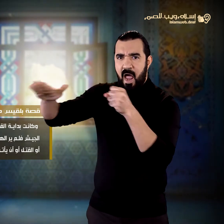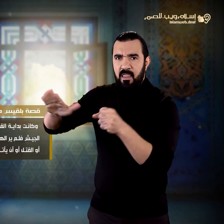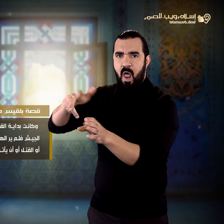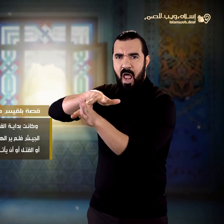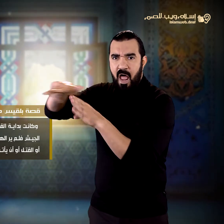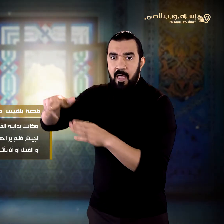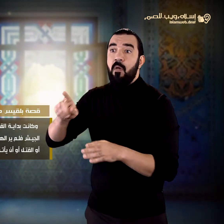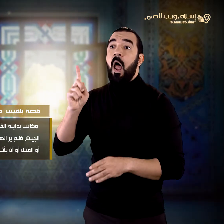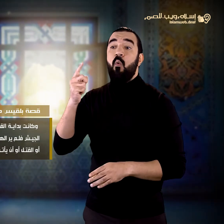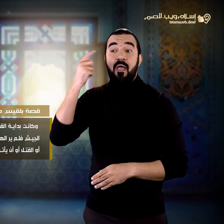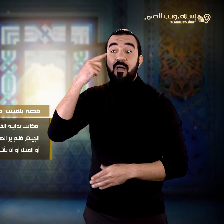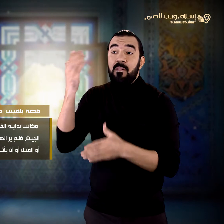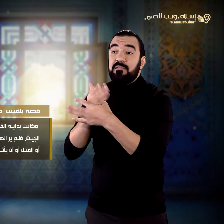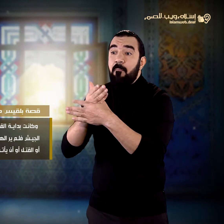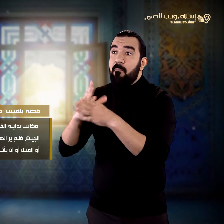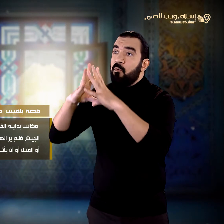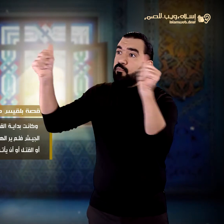أن يأتي بعذر يبرر غيابه